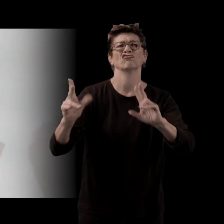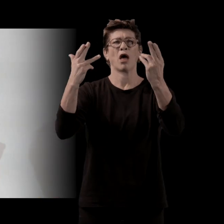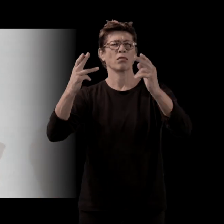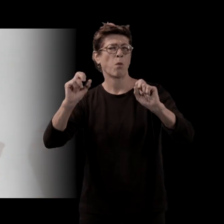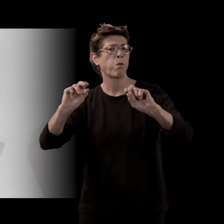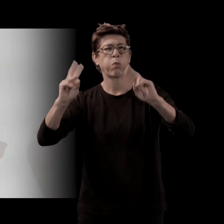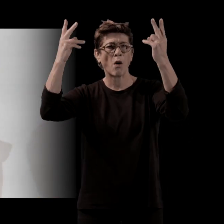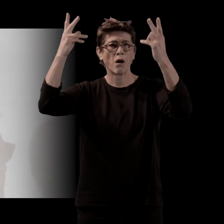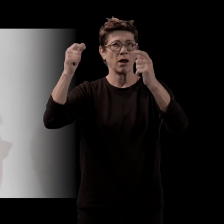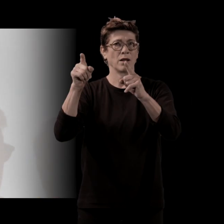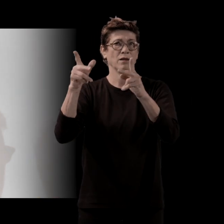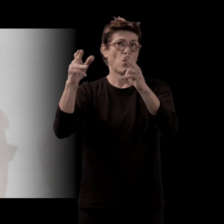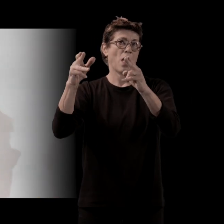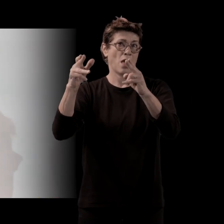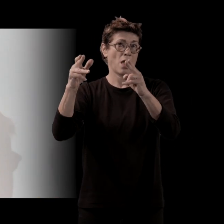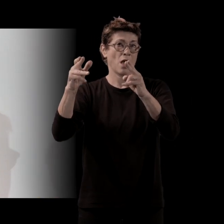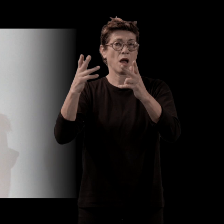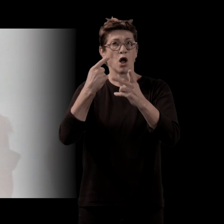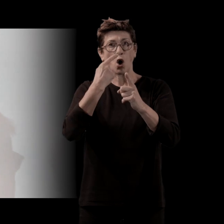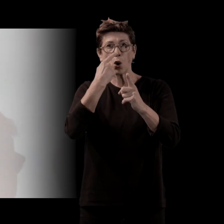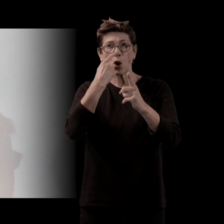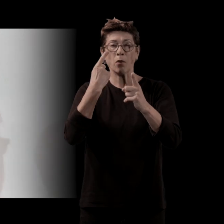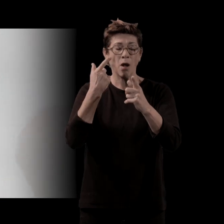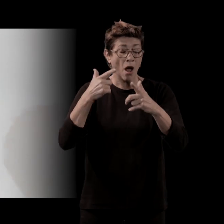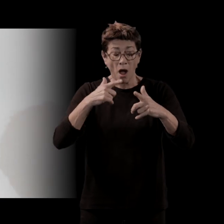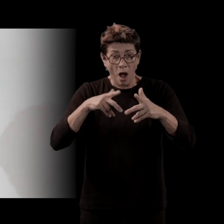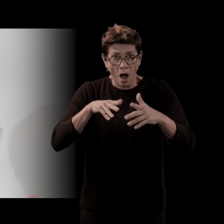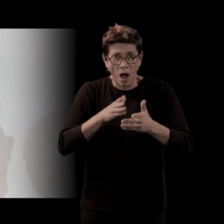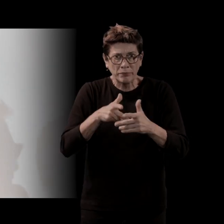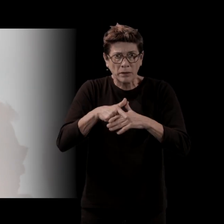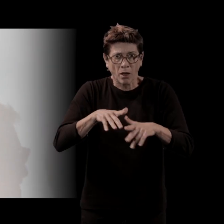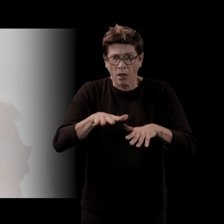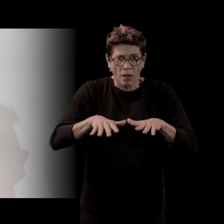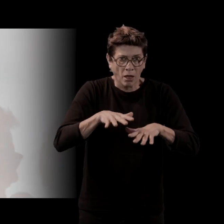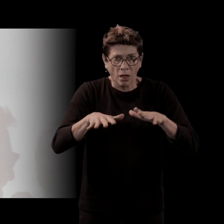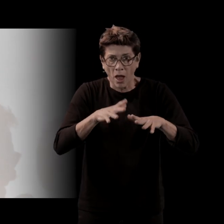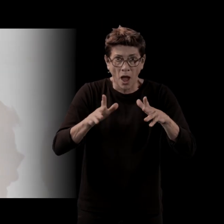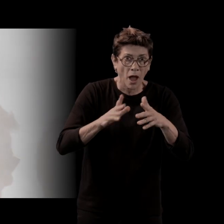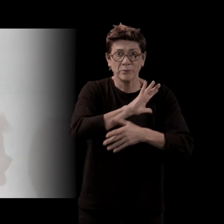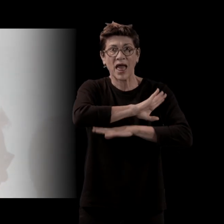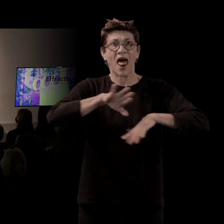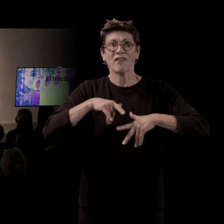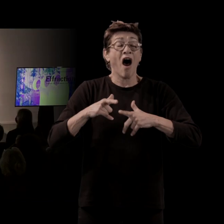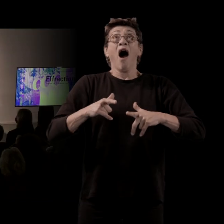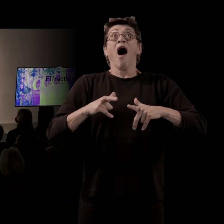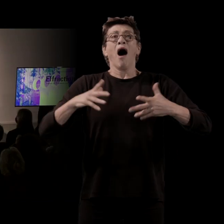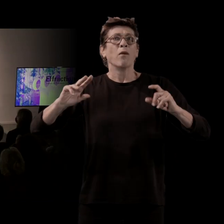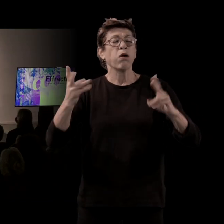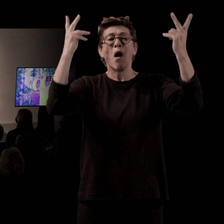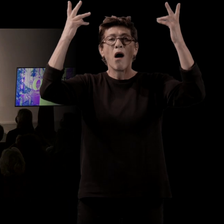on sort comme la tête de l'eau et puis, j'avais envie de... Mais justement, une scène très cinématographique.